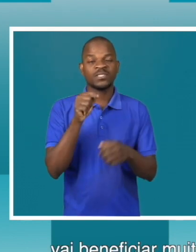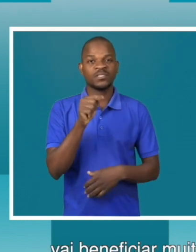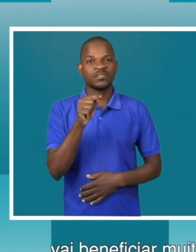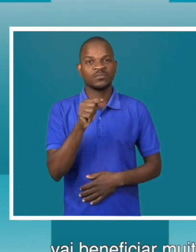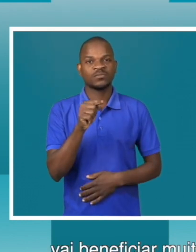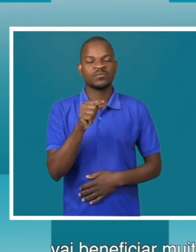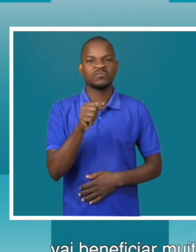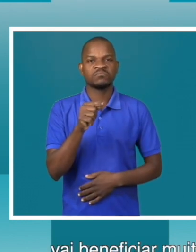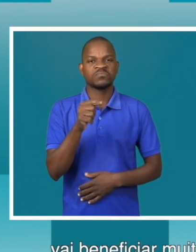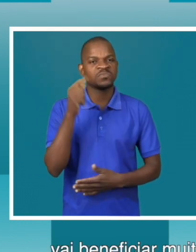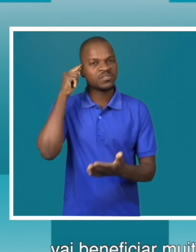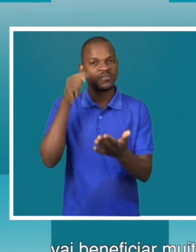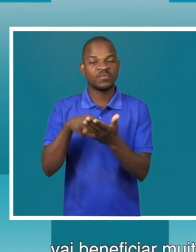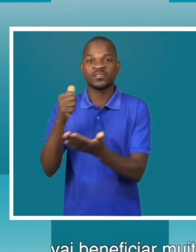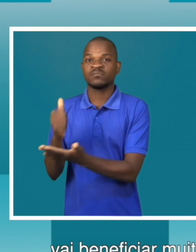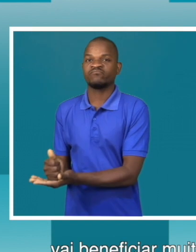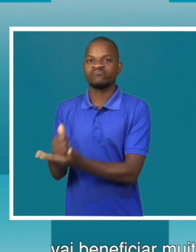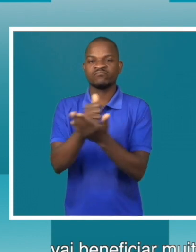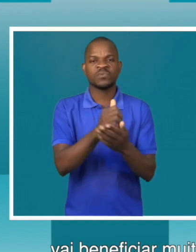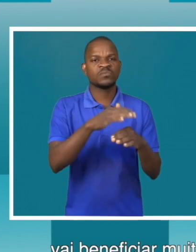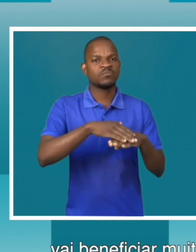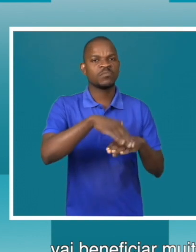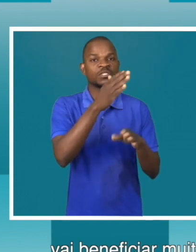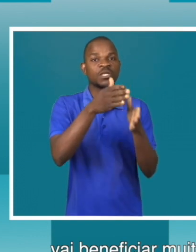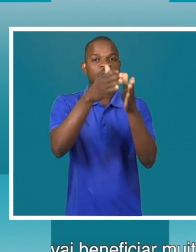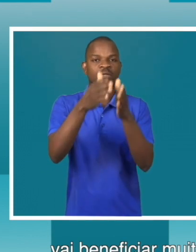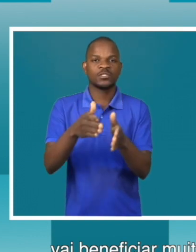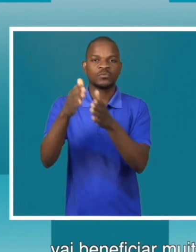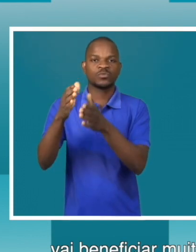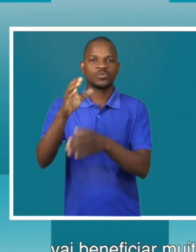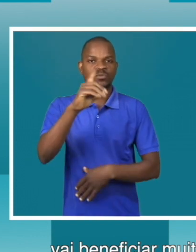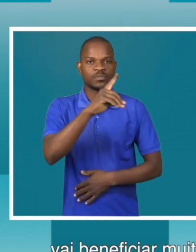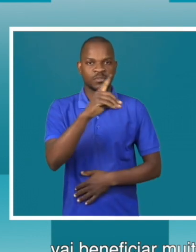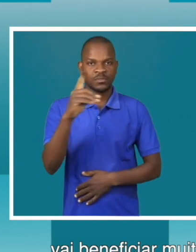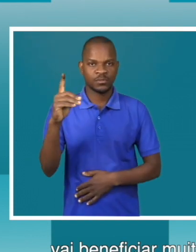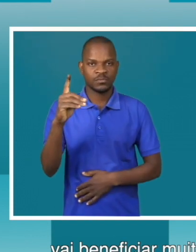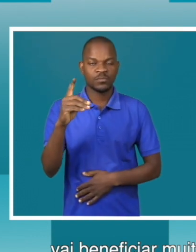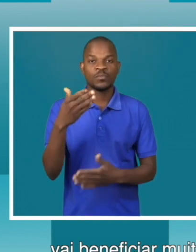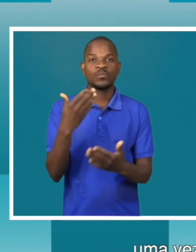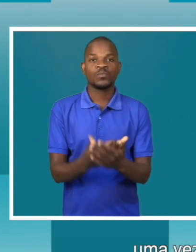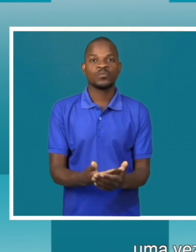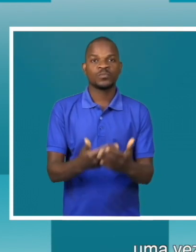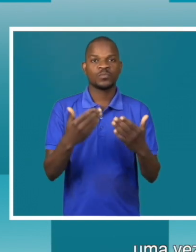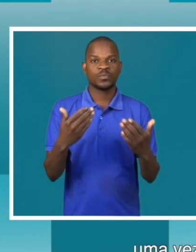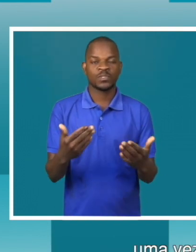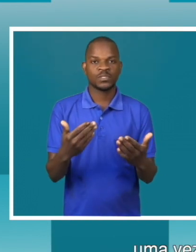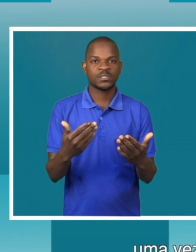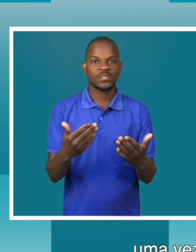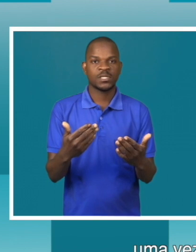vai beneficiar muito as pessoas vivendo com deficiência, uma vez que não